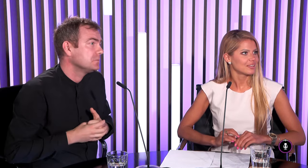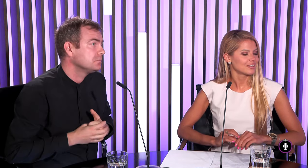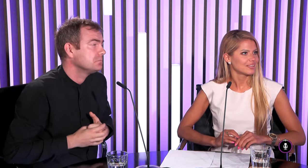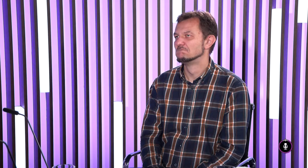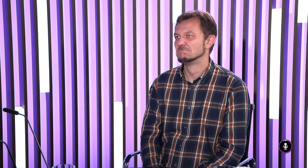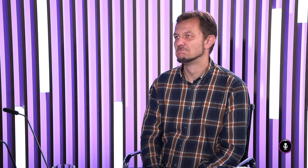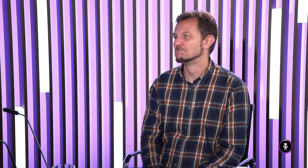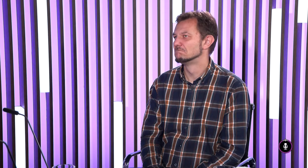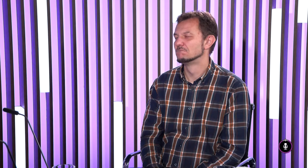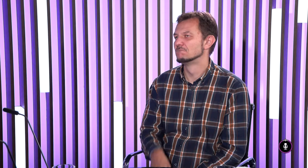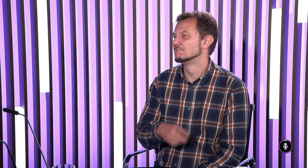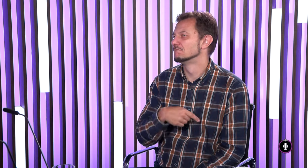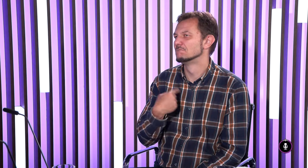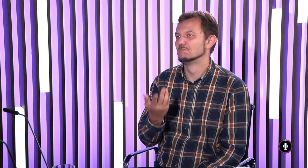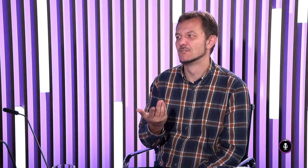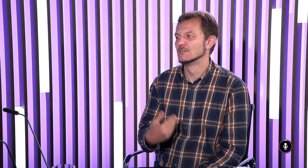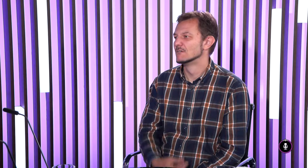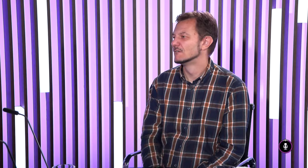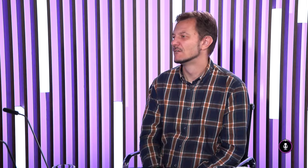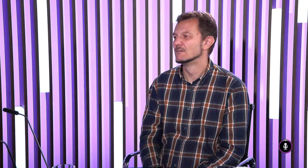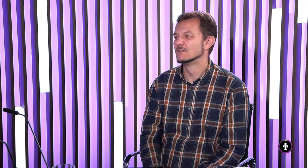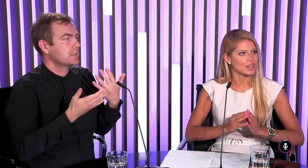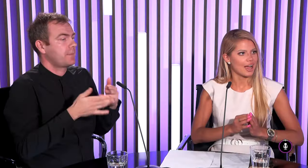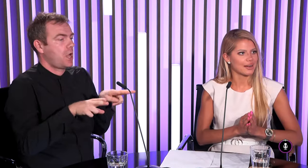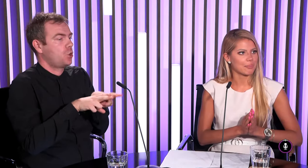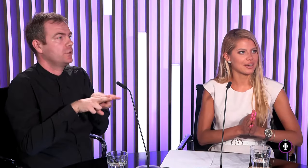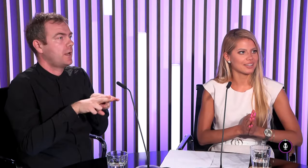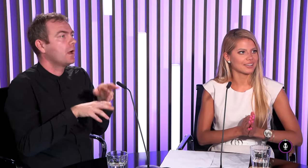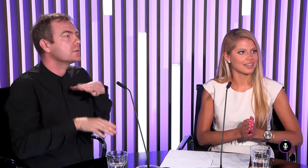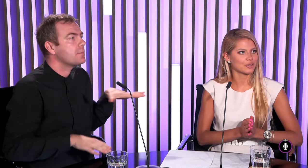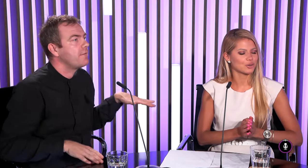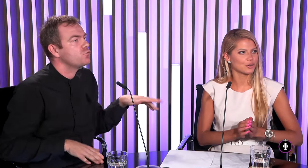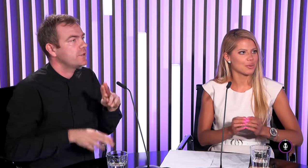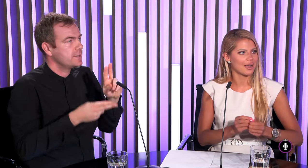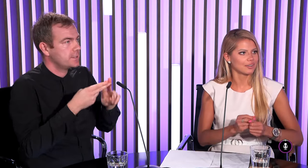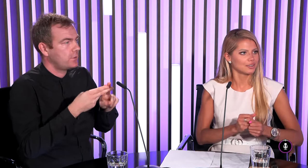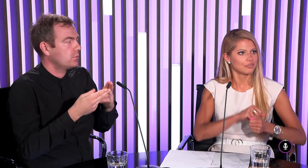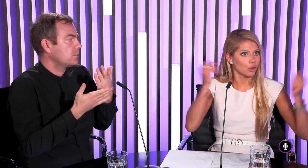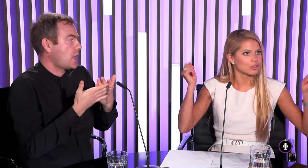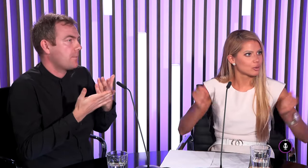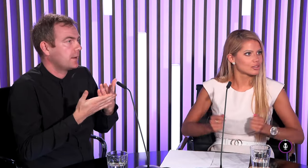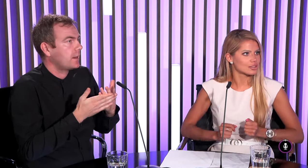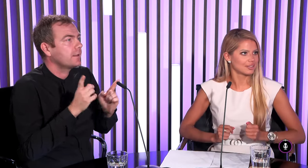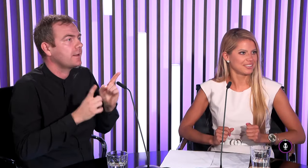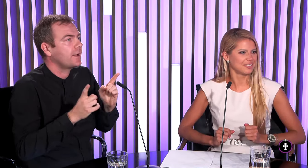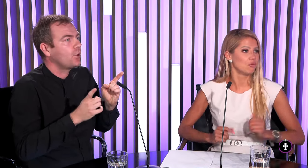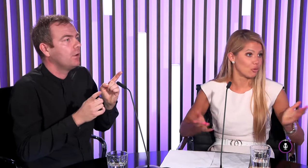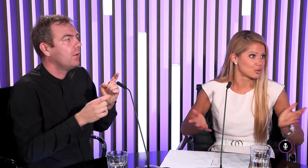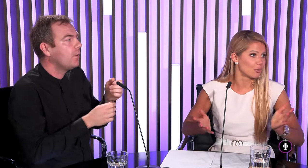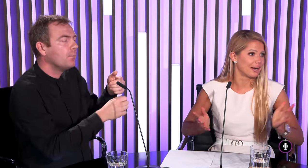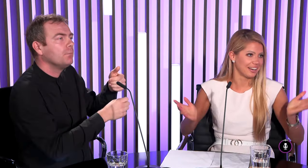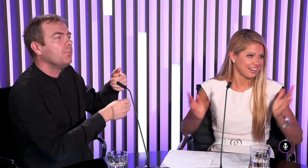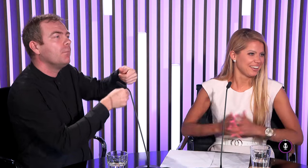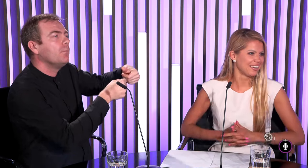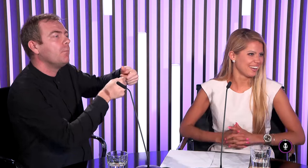nie že teraz sa ideme všetci stretnúť a napríklad niekto doma vyhodí poistky v